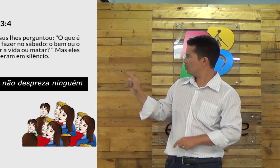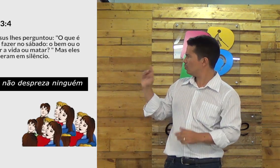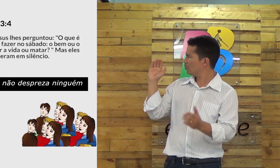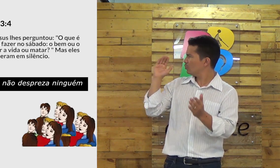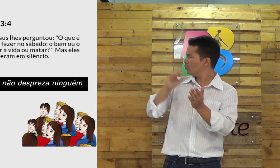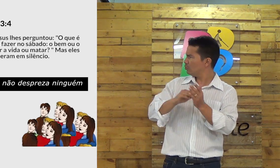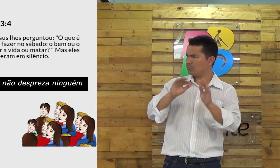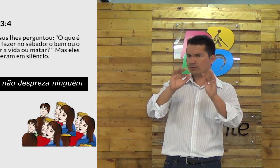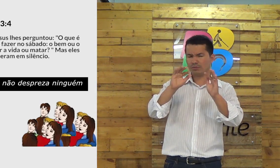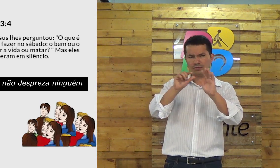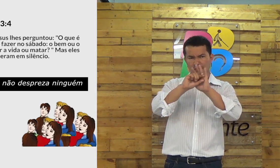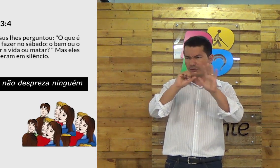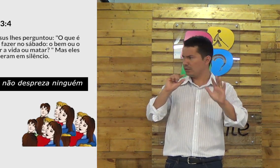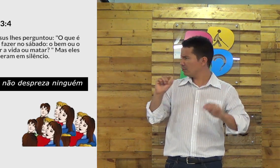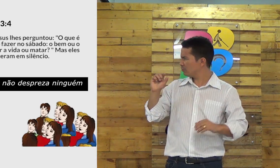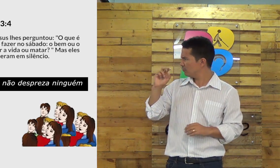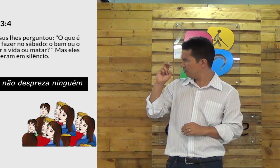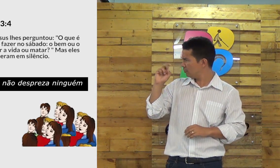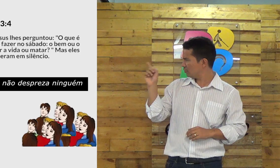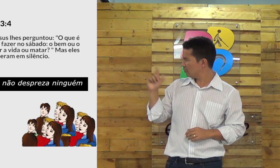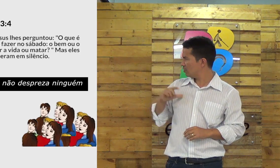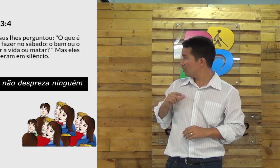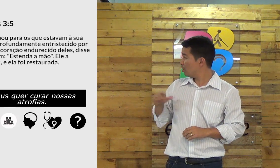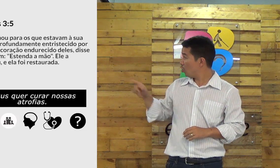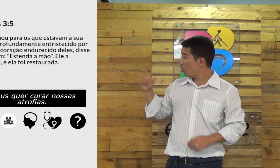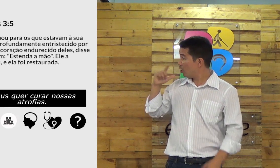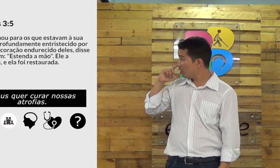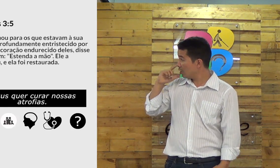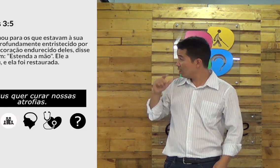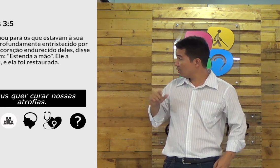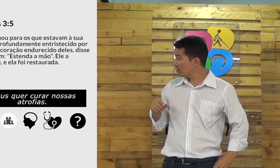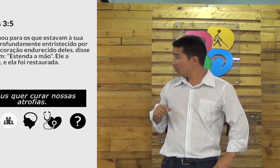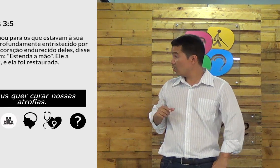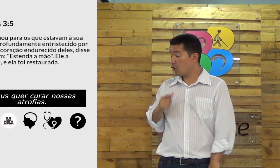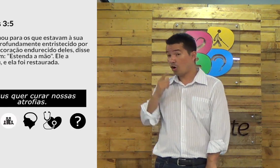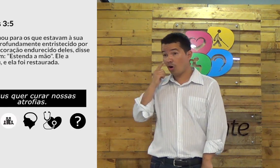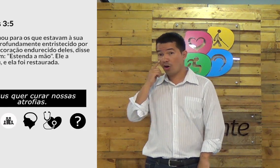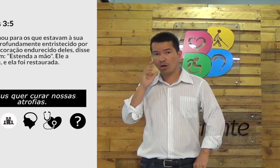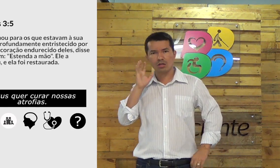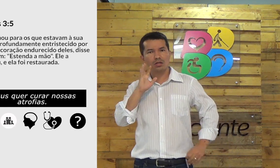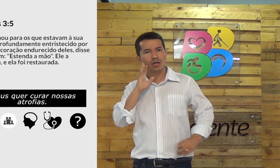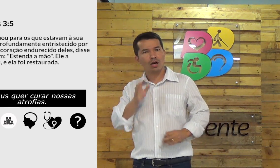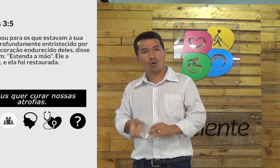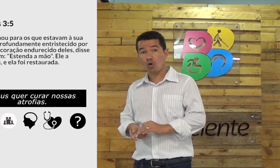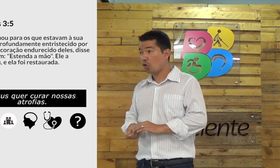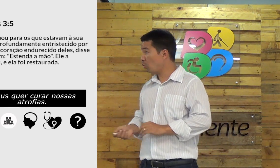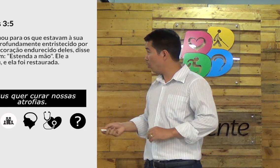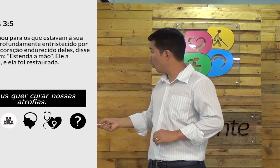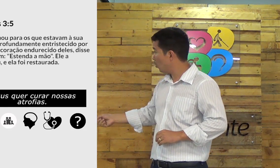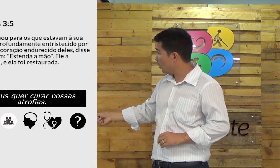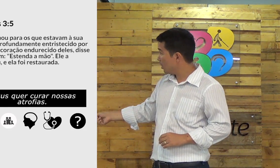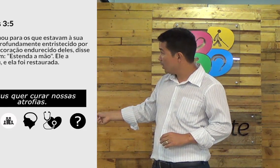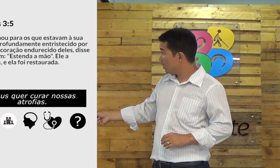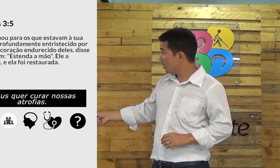também ali você encontra né o último versículo no versículo 5 olha só olha só que legal